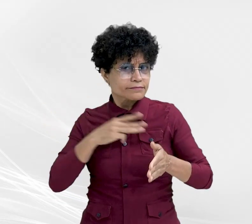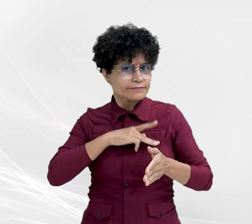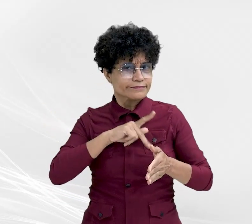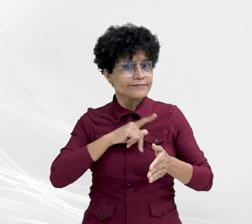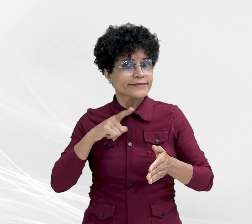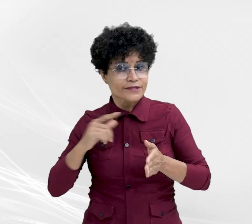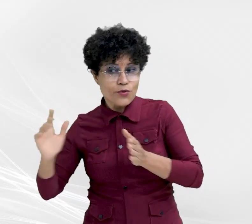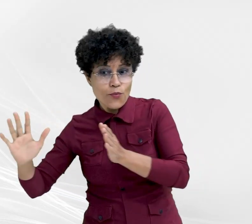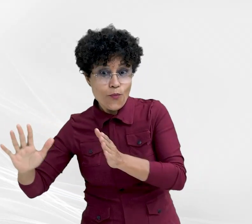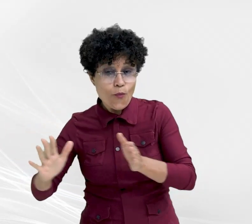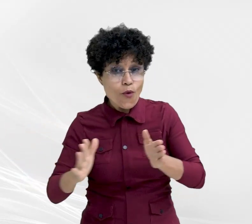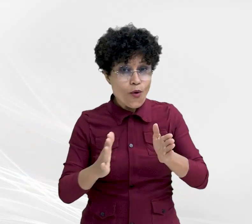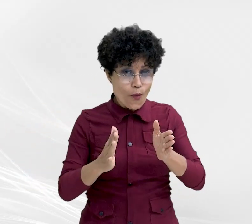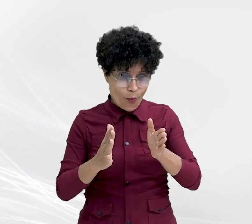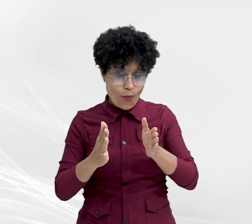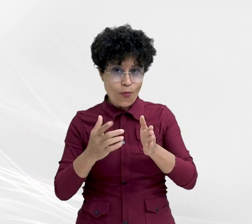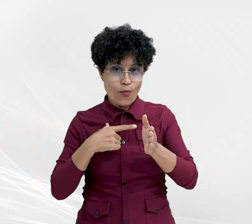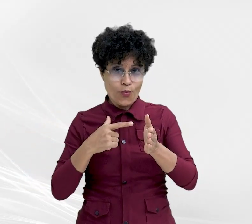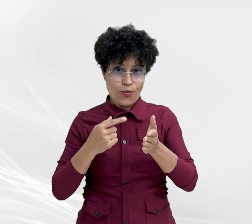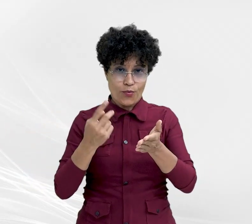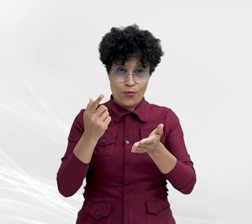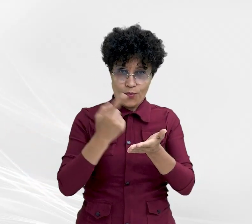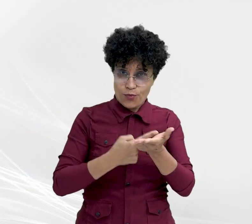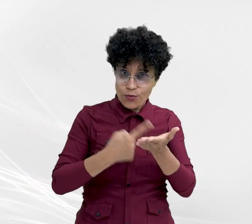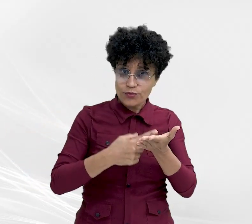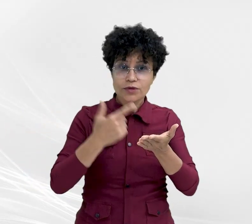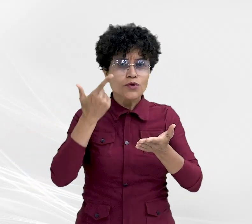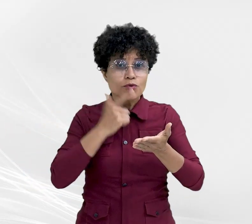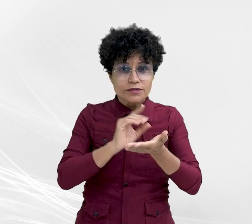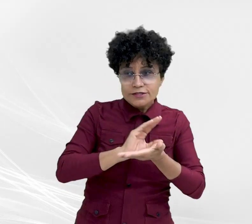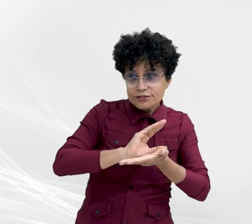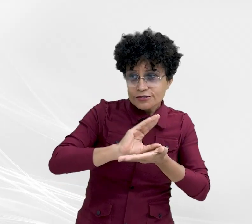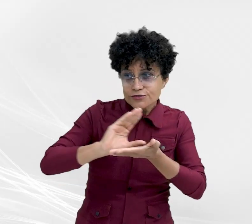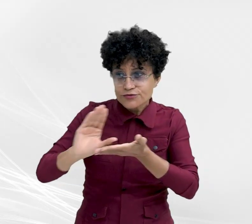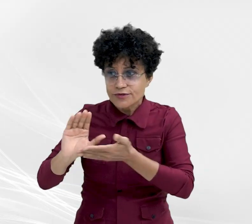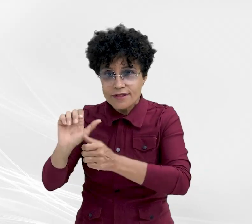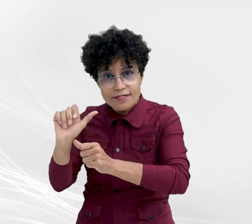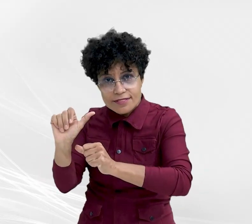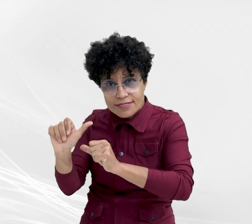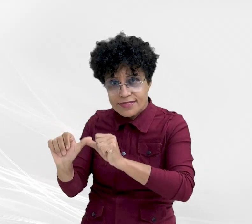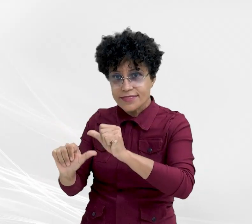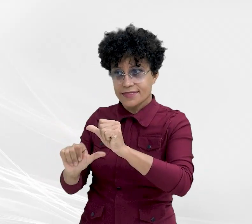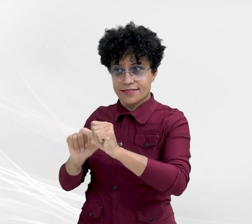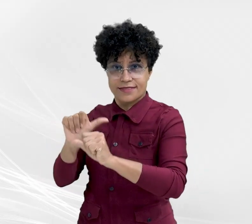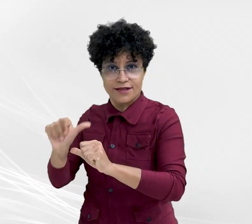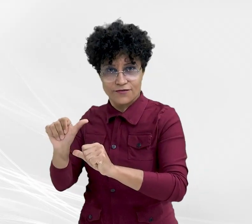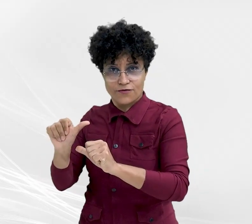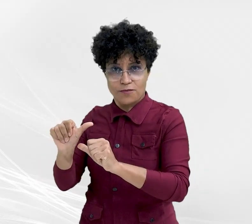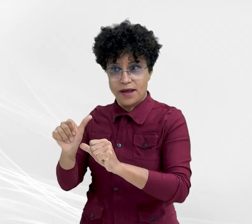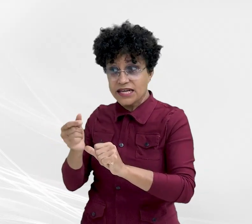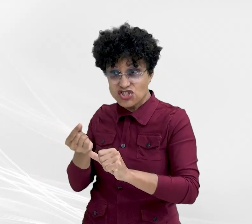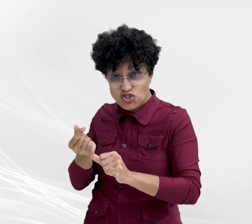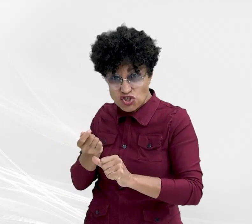andamento. Conseguimos então fazer a destinação e transformar aquilo que seria o pagamento em dinheiro em construção.